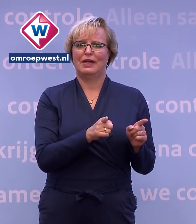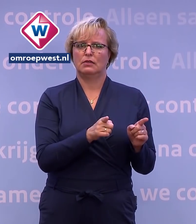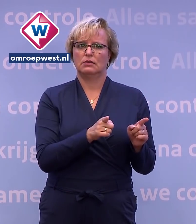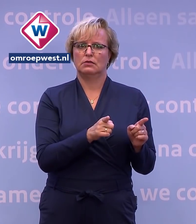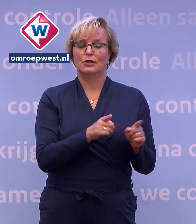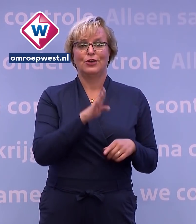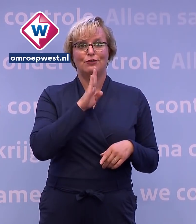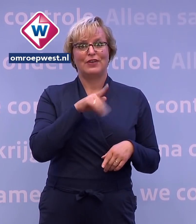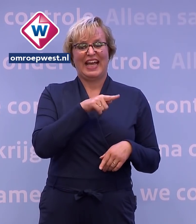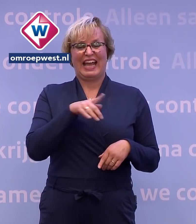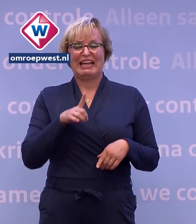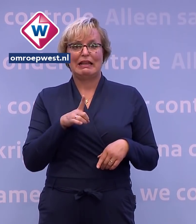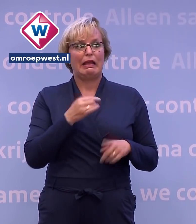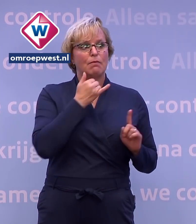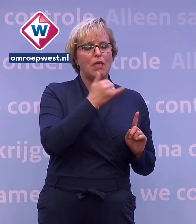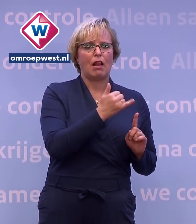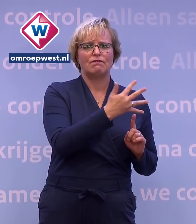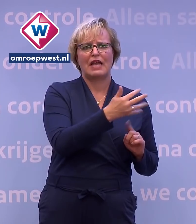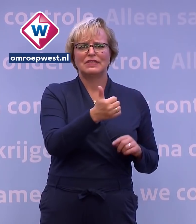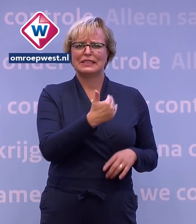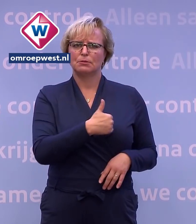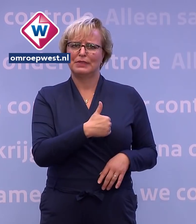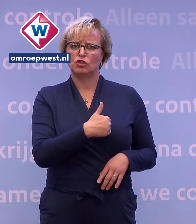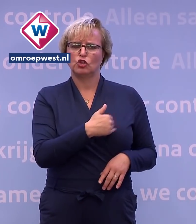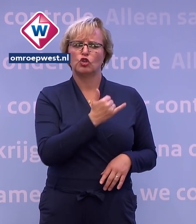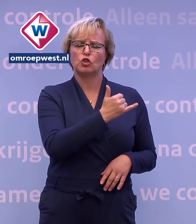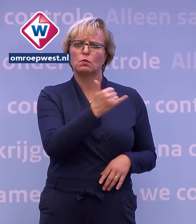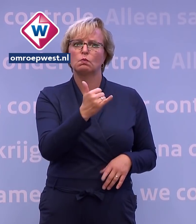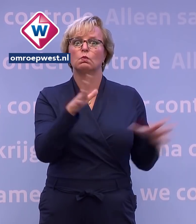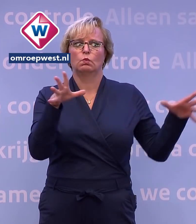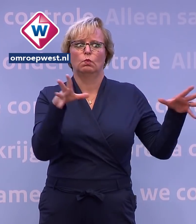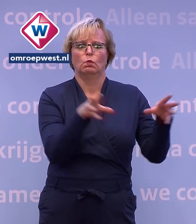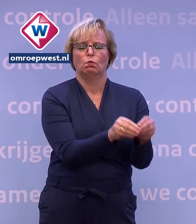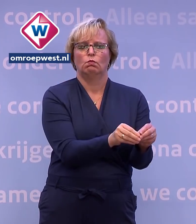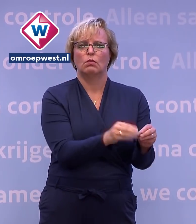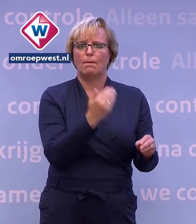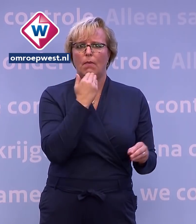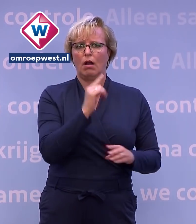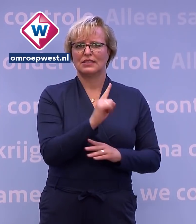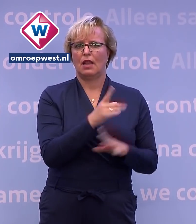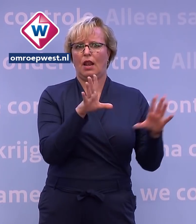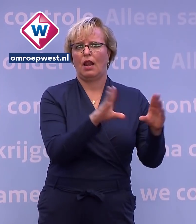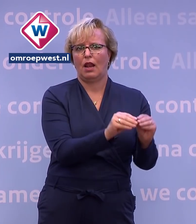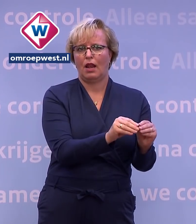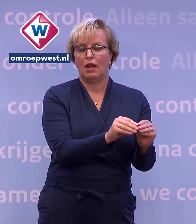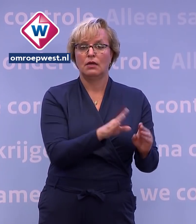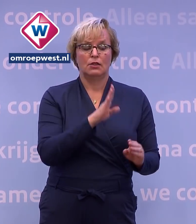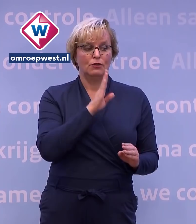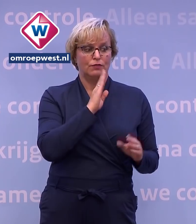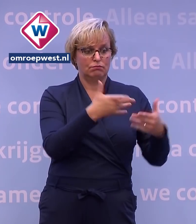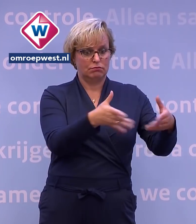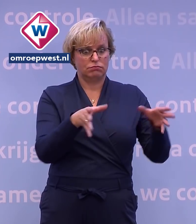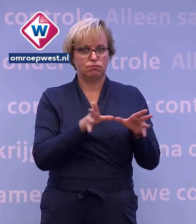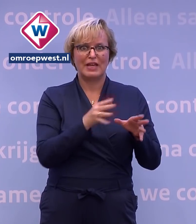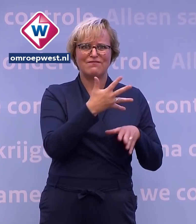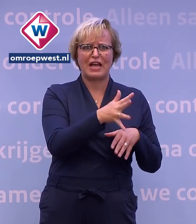Als de GGD vijf of zes mensen na moet bellen, dan kun je een besmettingshaard daadwerkelijk in de kiem smoren. Maar als de vijftig of